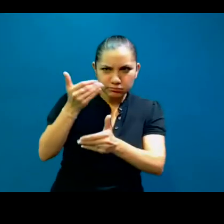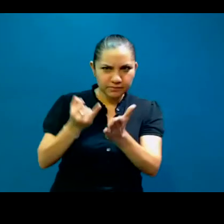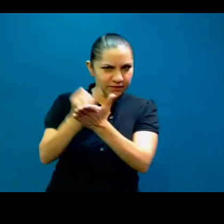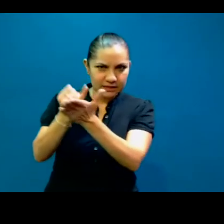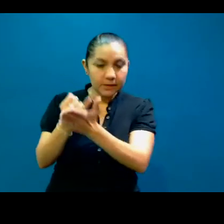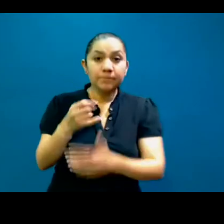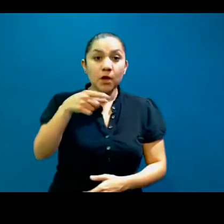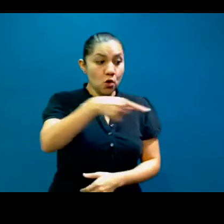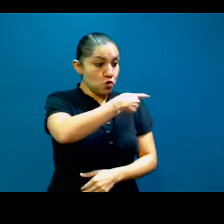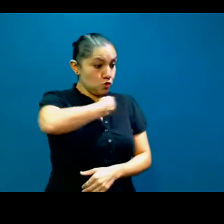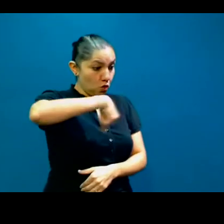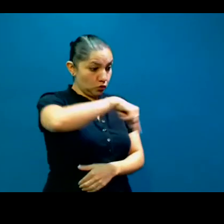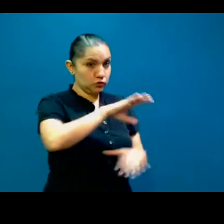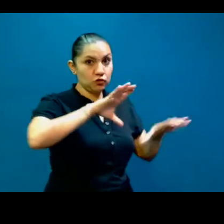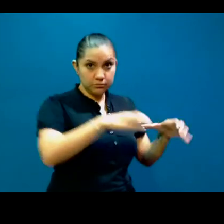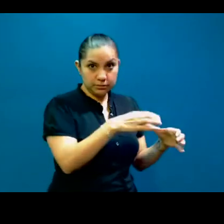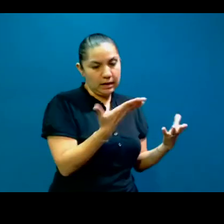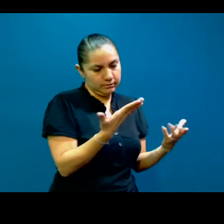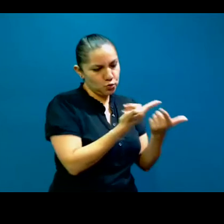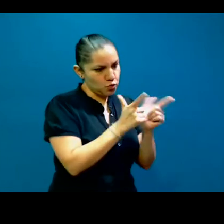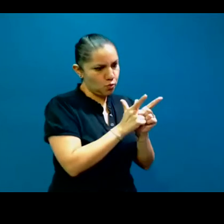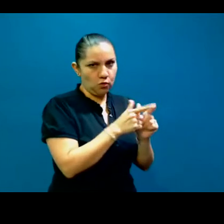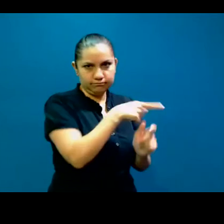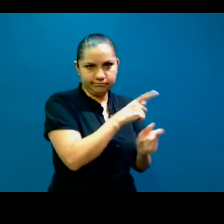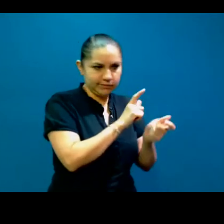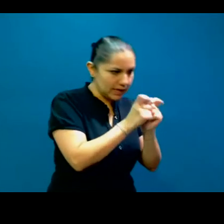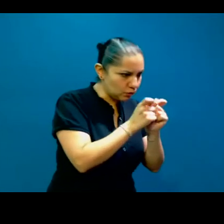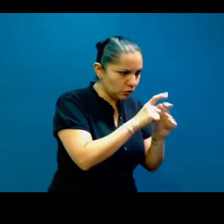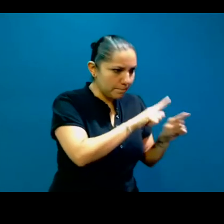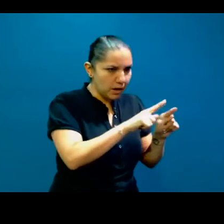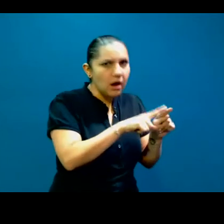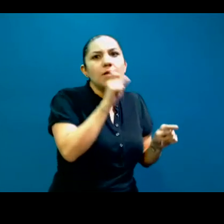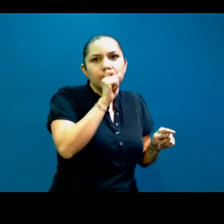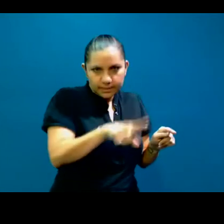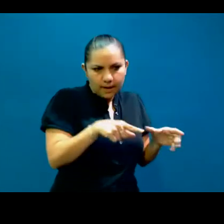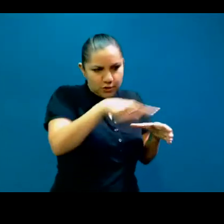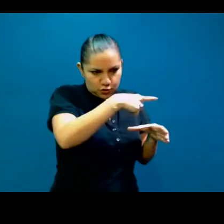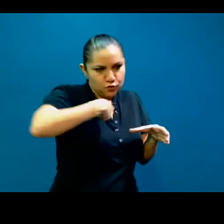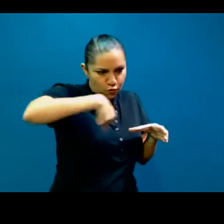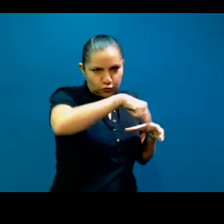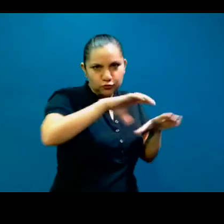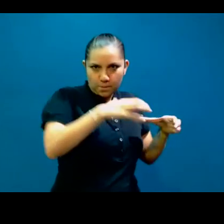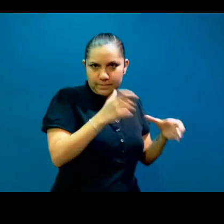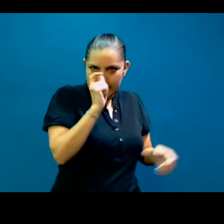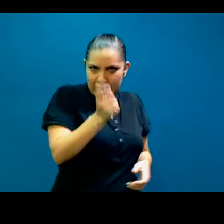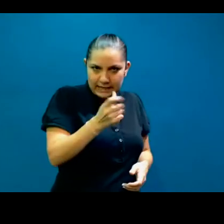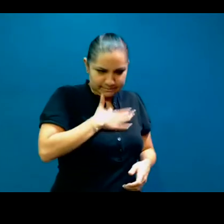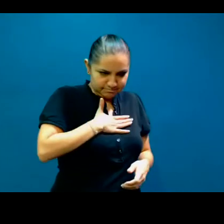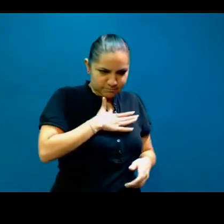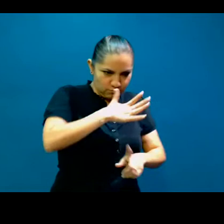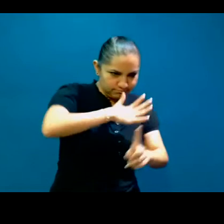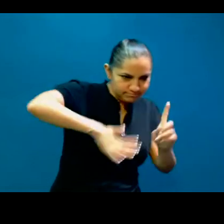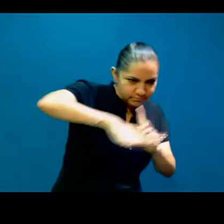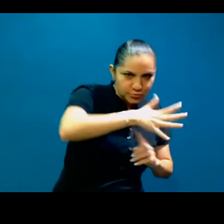gremio también somos sujetos políticos y también tenemos la obligación de exigir nuestros derechos de las vías que se